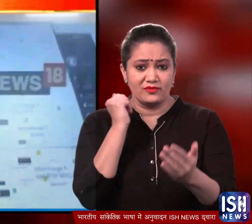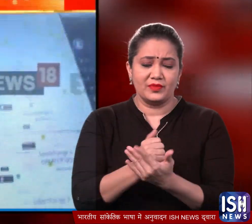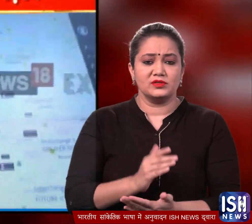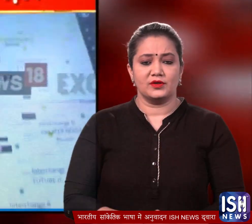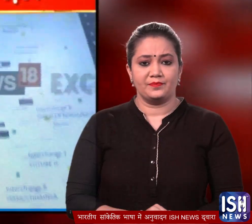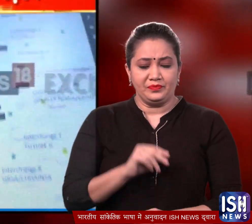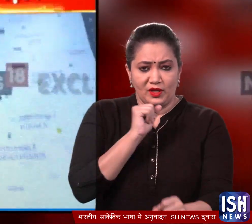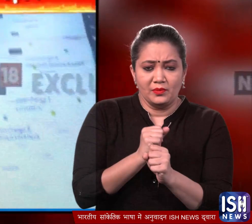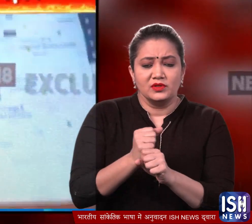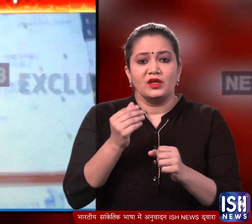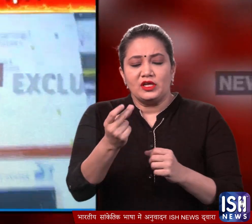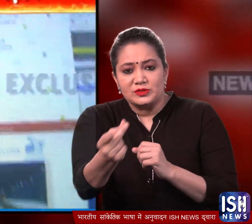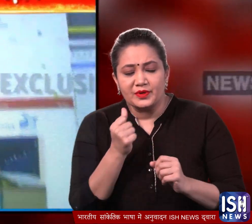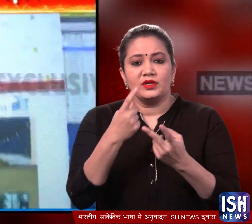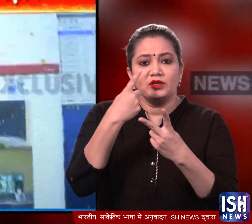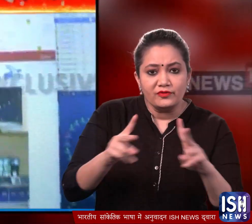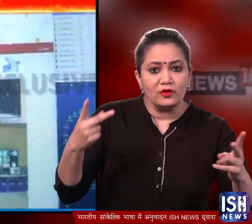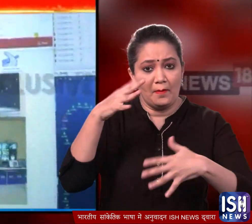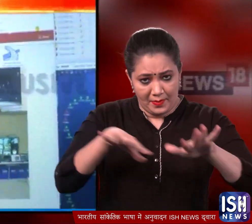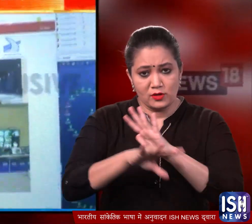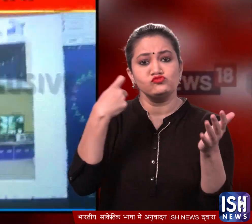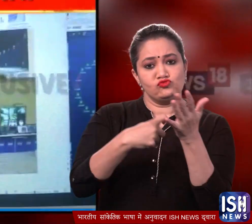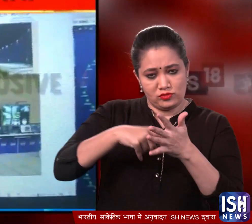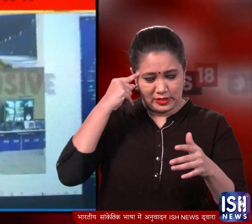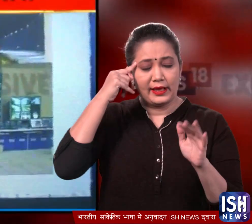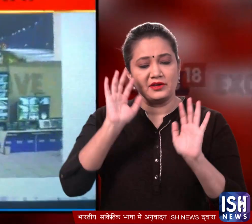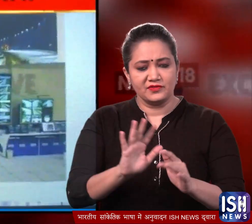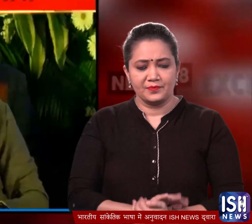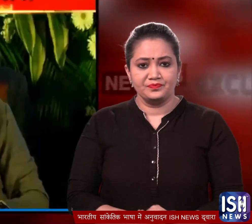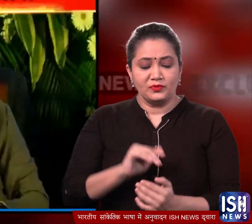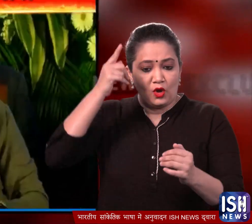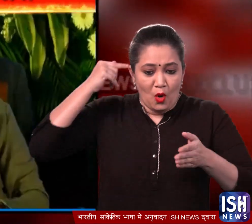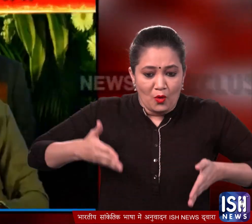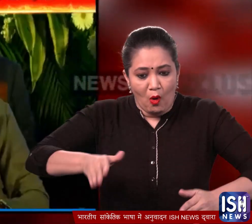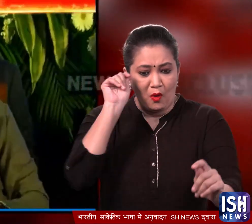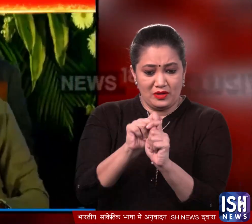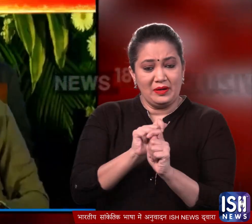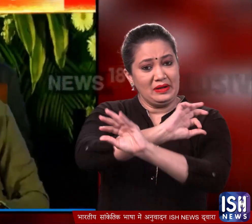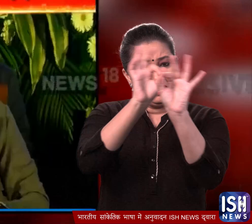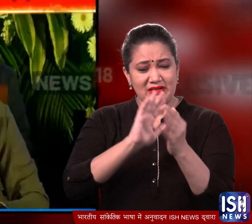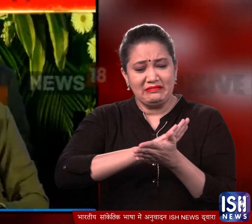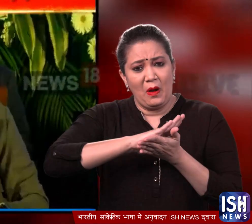सरकार इस कंट्रोल रूम के बाद स्पीड से जुड़े नए नियम बनाने के बारे में भी सोच रही है।